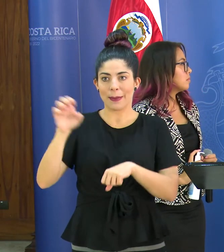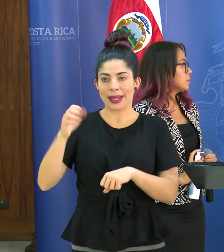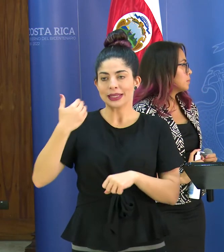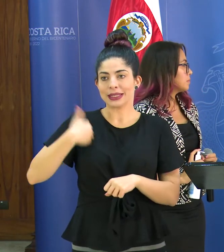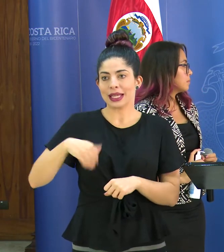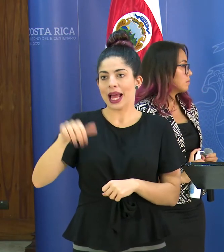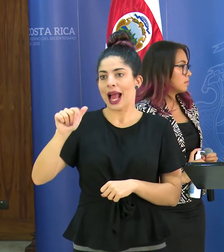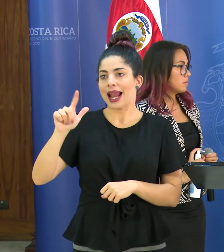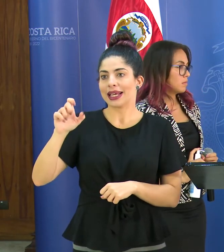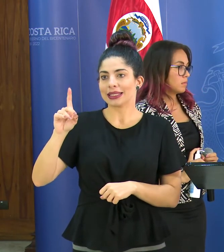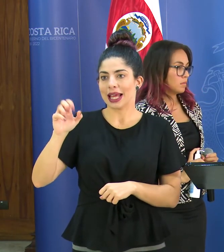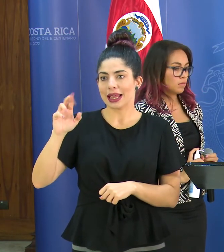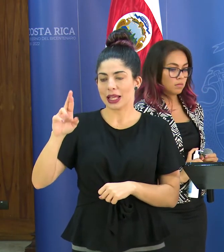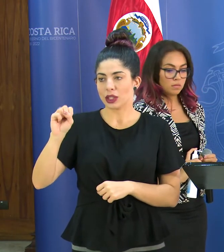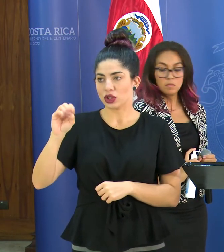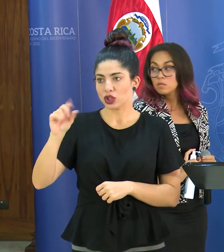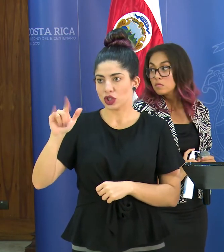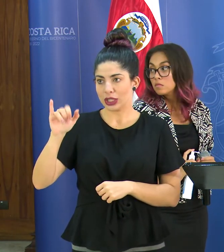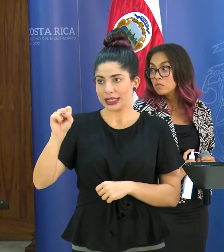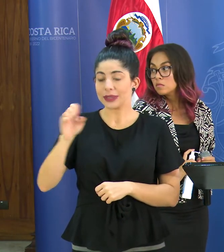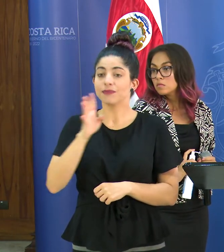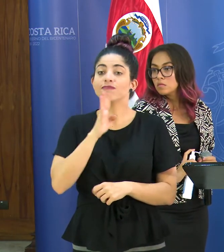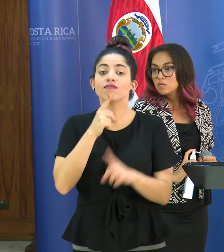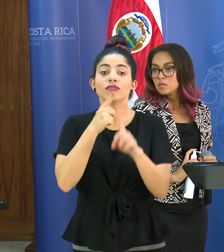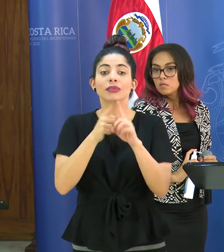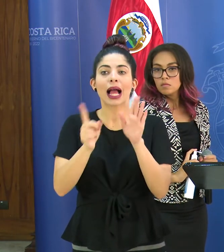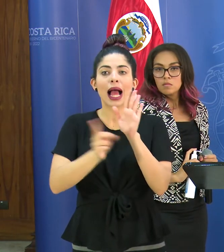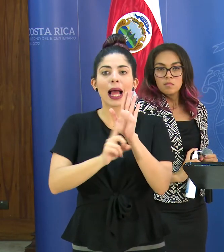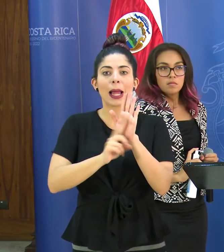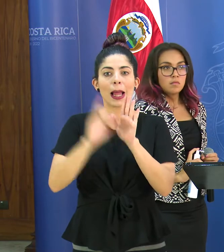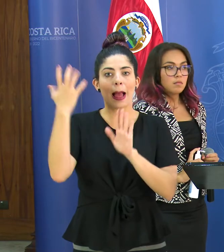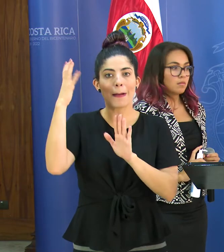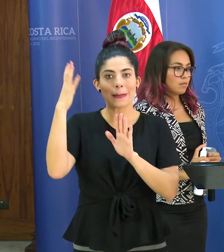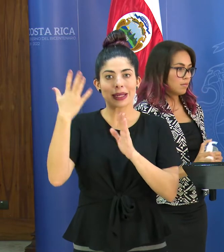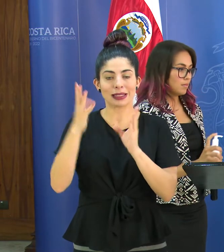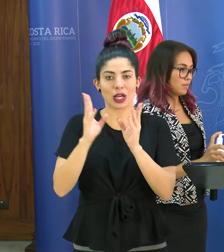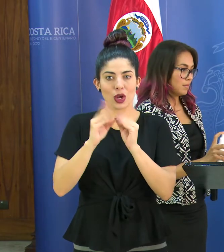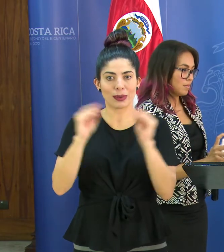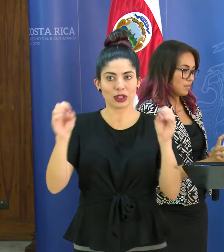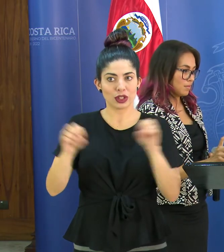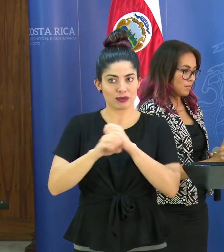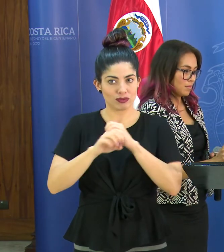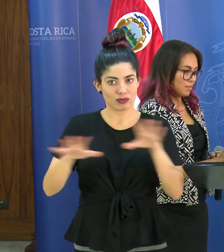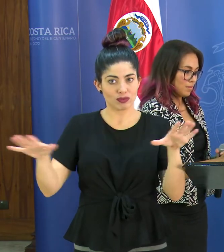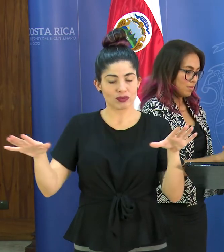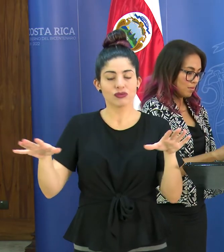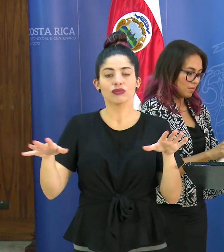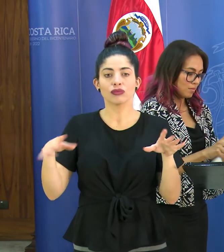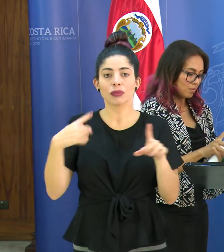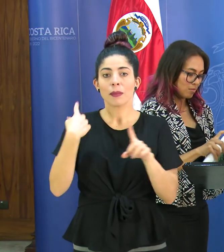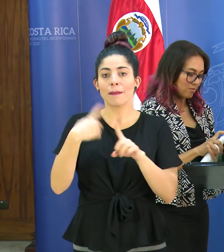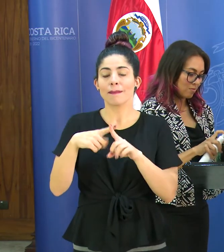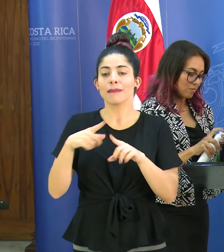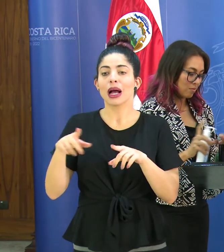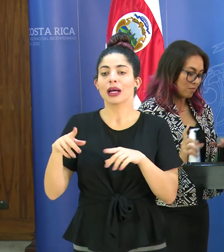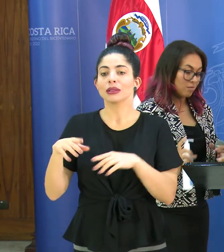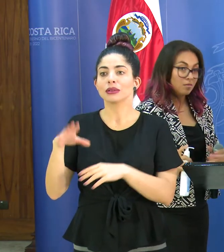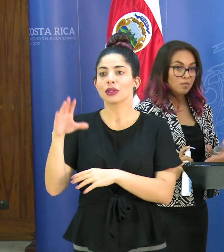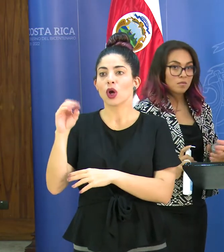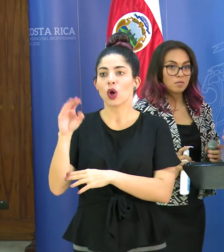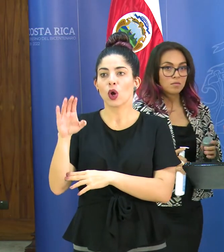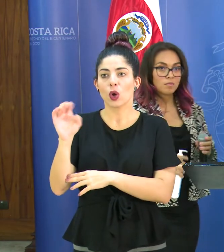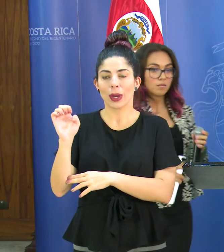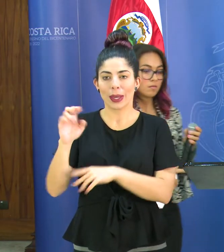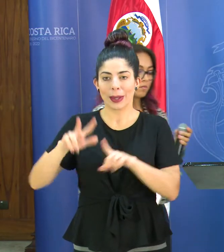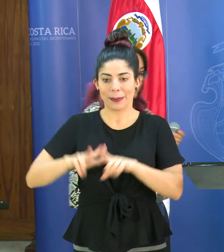el señor Alexander Solís en relación a la alerta amarilla que emitió la comisión y es la activación del COE que se